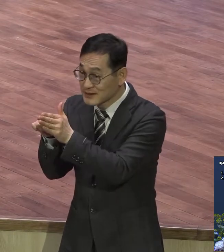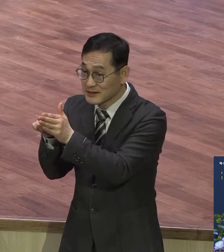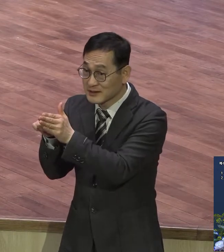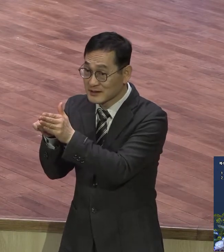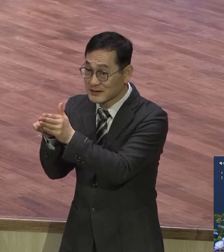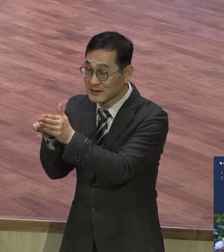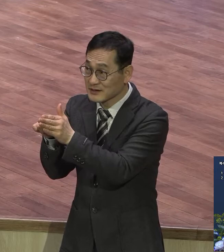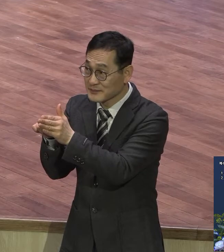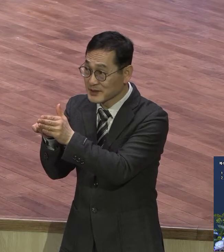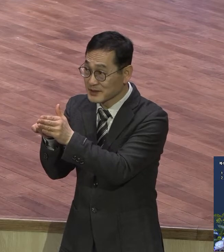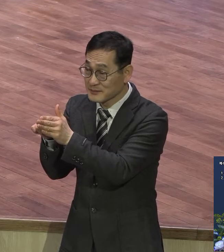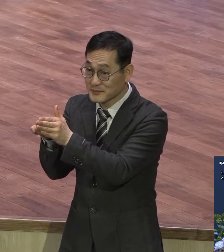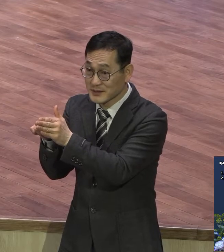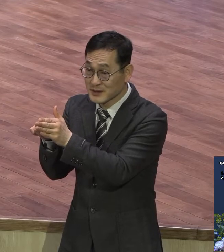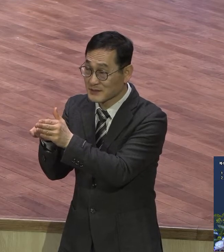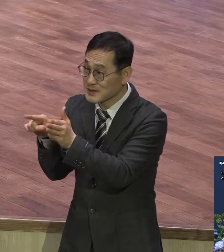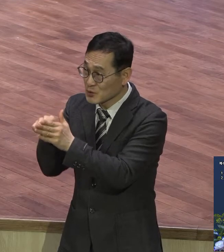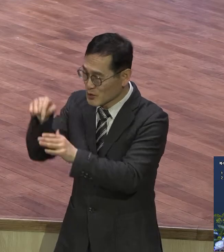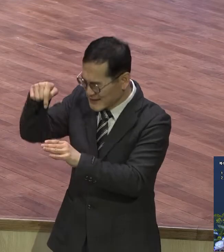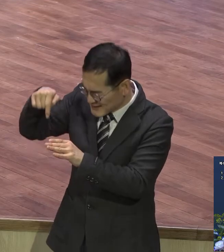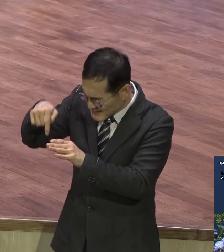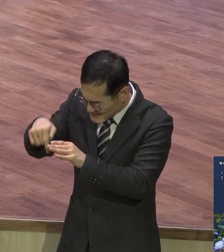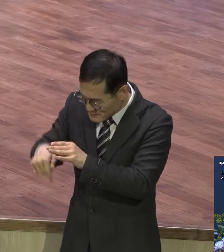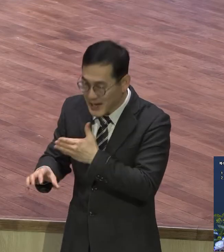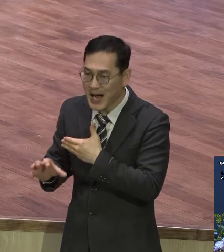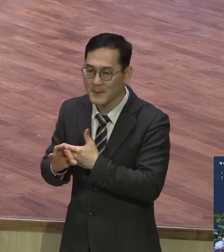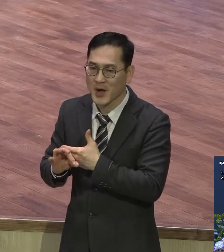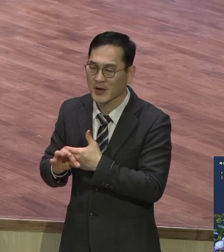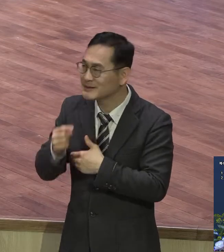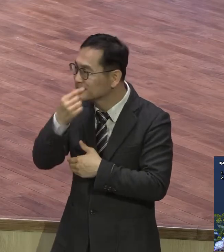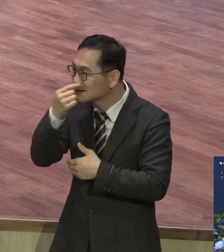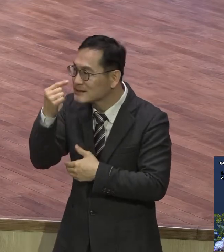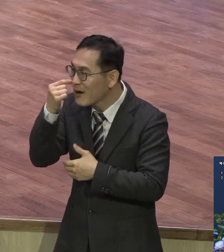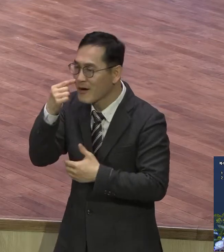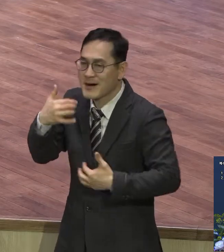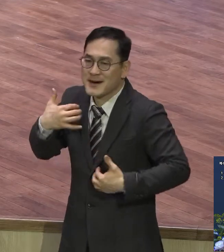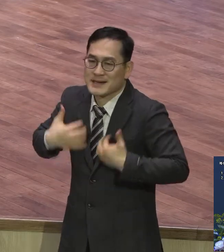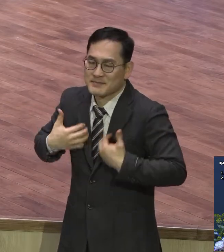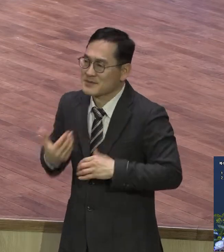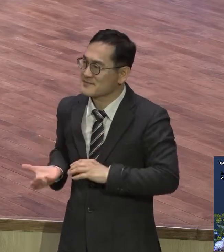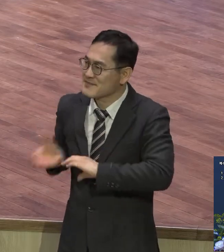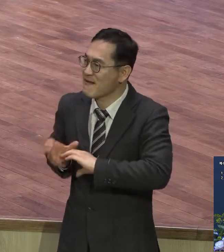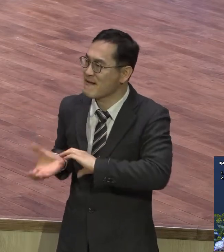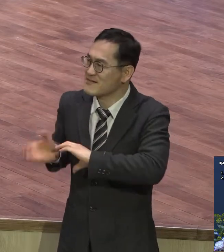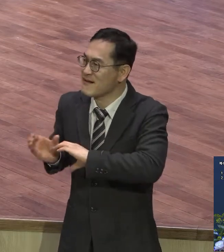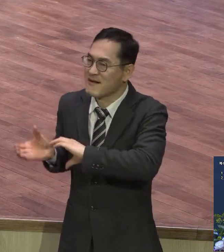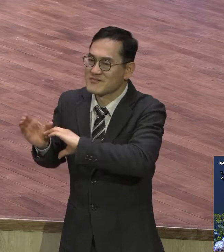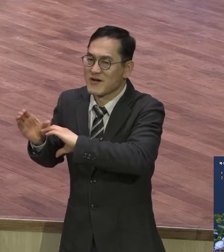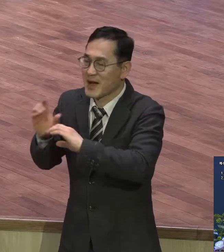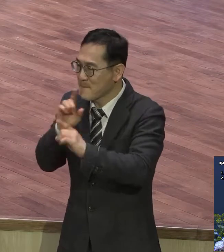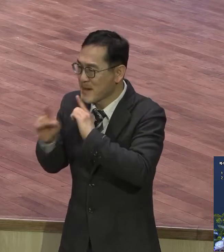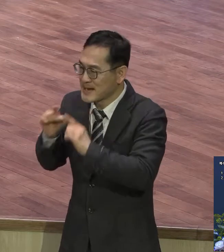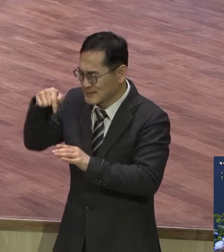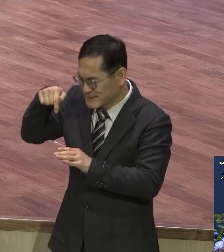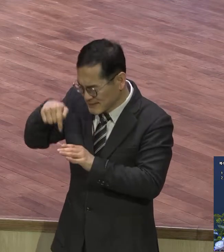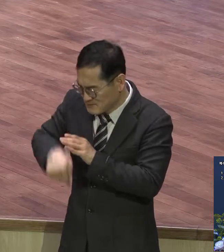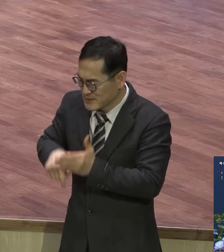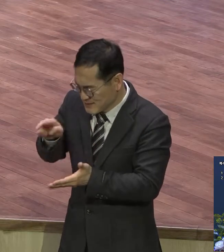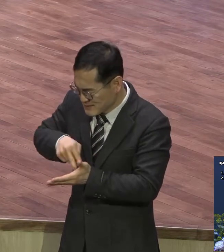예수를 믿으면 믿을수록 기도하면 할수록 훈련 받으면 훈련을 받을수록 말씀 속에 들어가면 들어갈수록 더 큰 은혜가